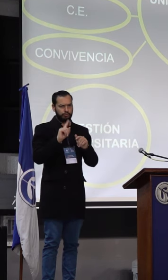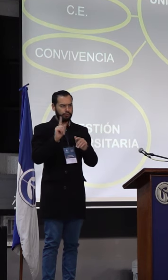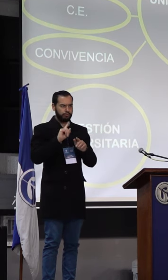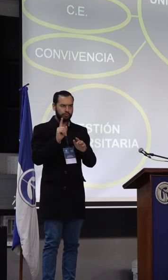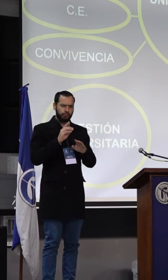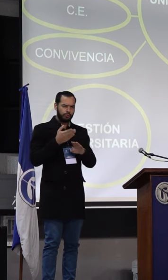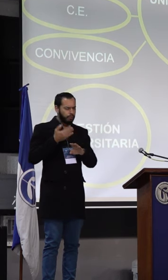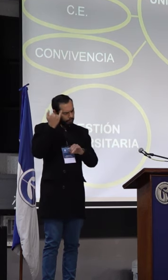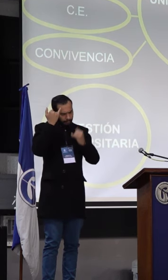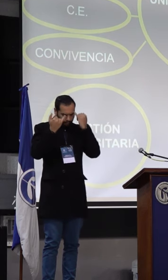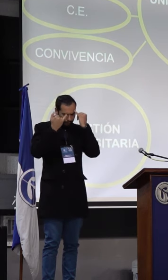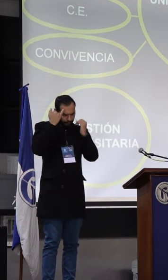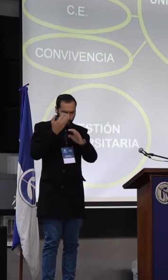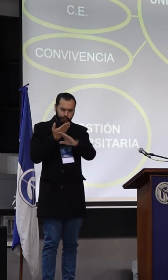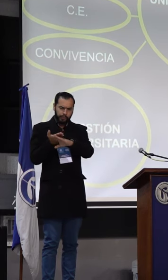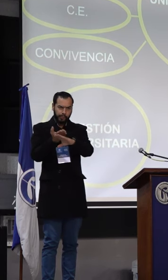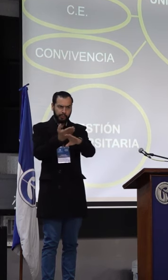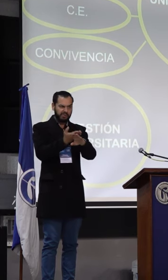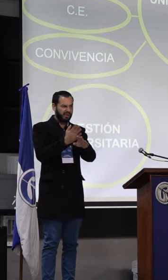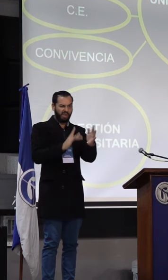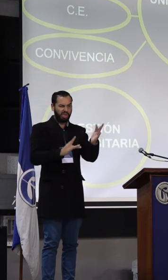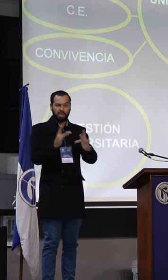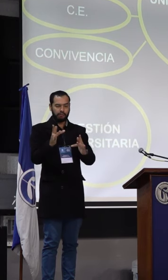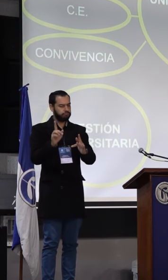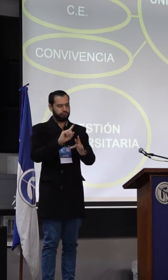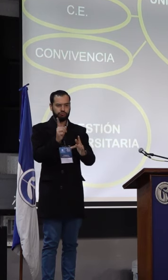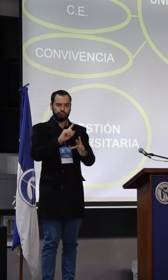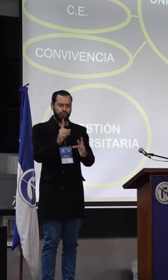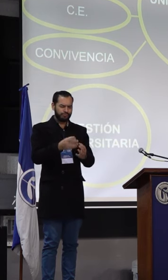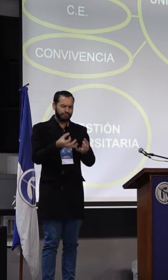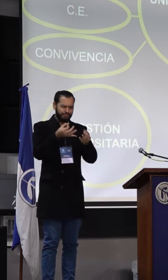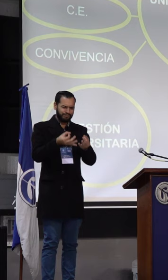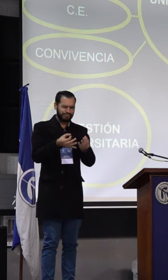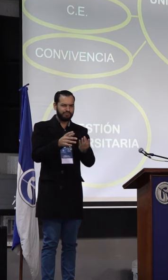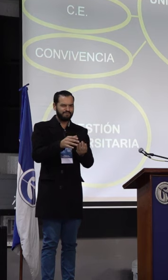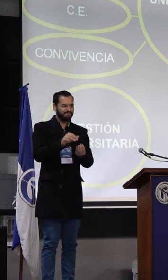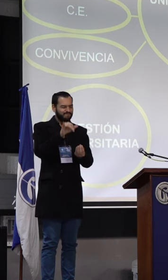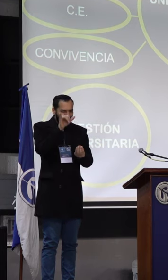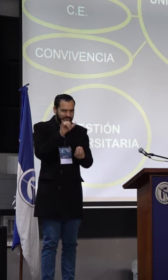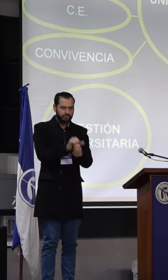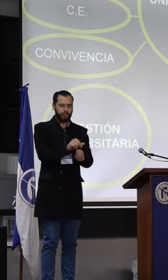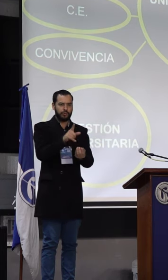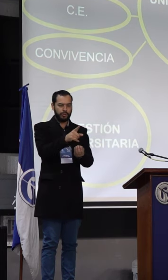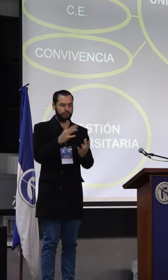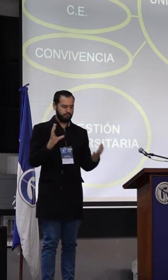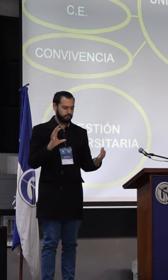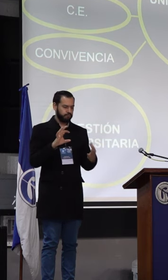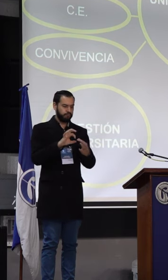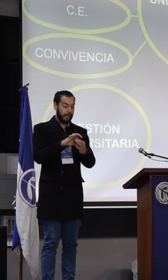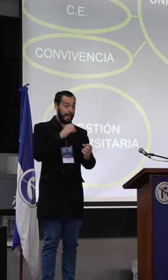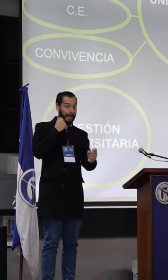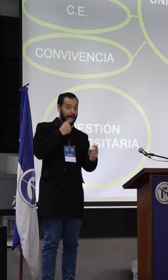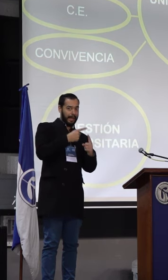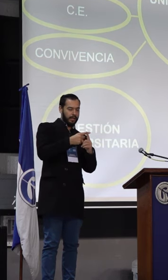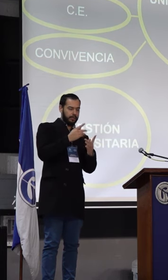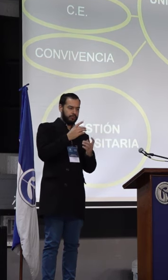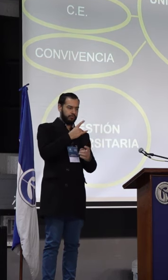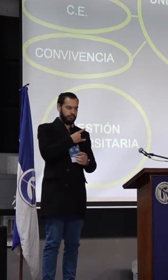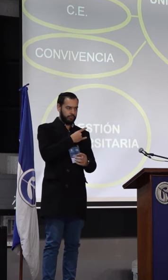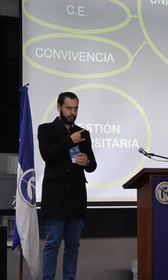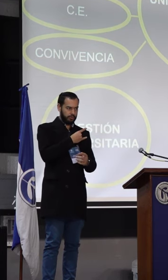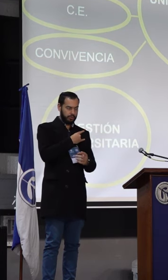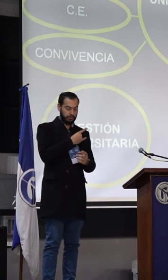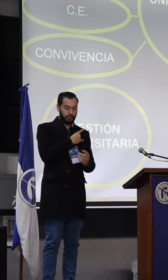que ya no vienen al lugar, sino más bien generar un elemento concreto y articulador que vincule al egresado como un sujeto dentro de la